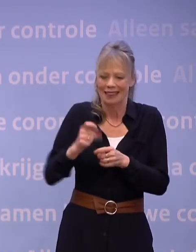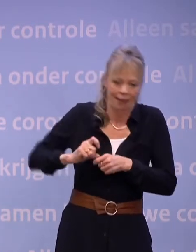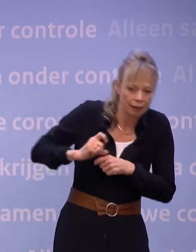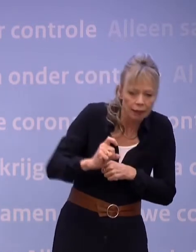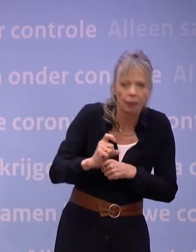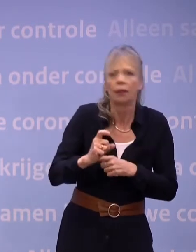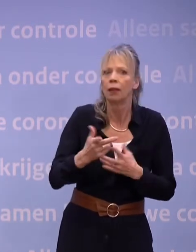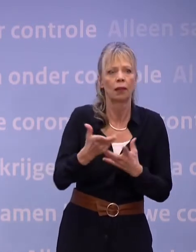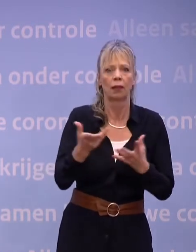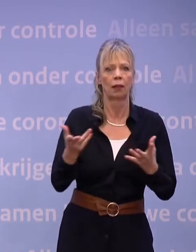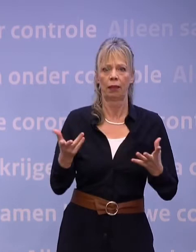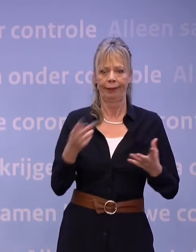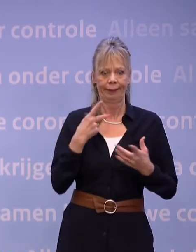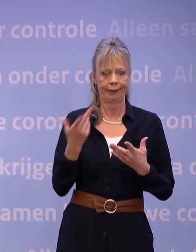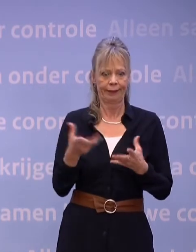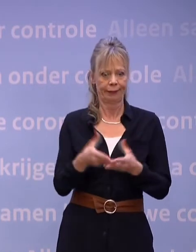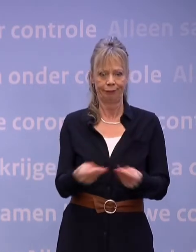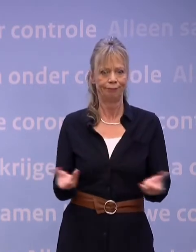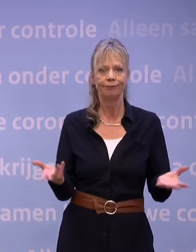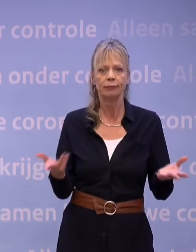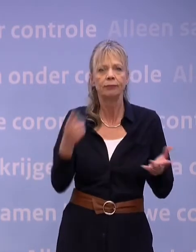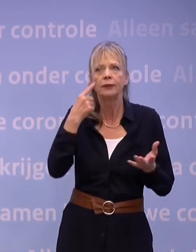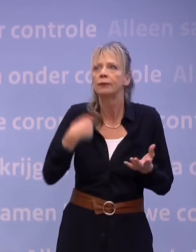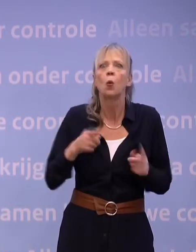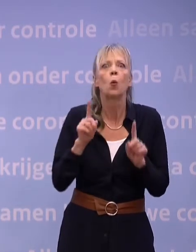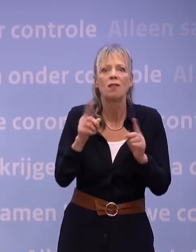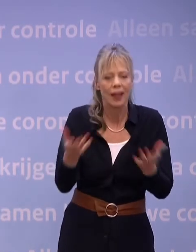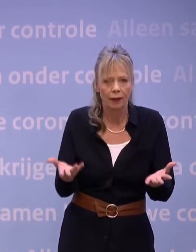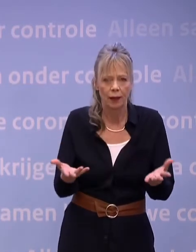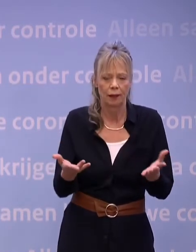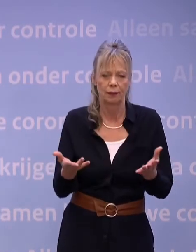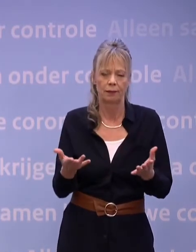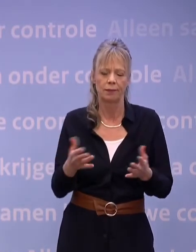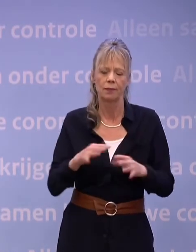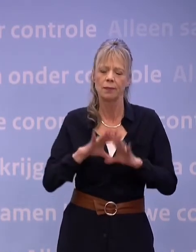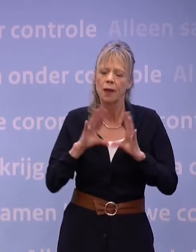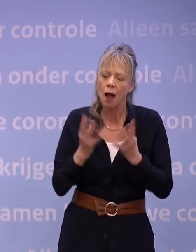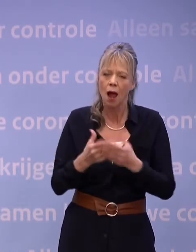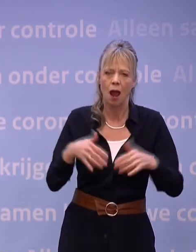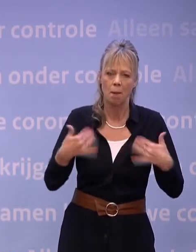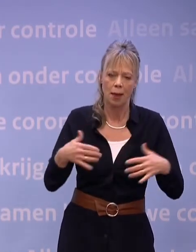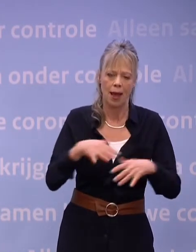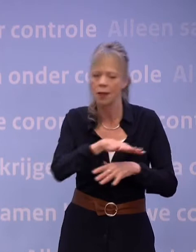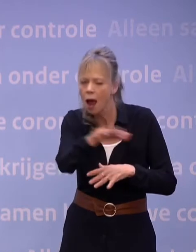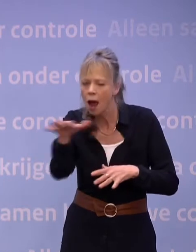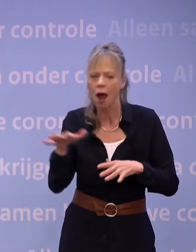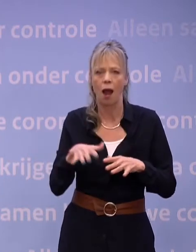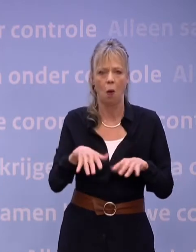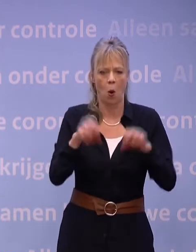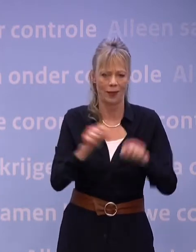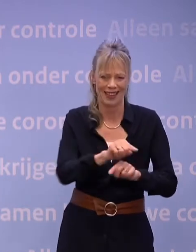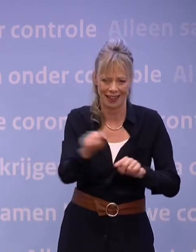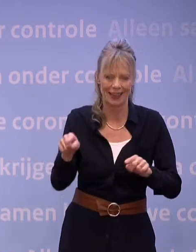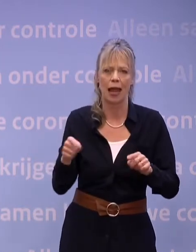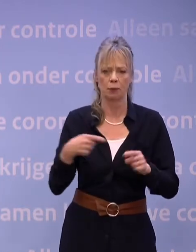...die niet meer weten hoe ze verder moeten. We kunnen niet alle pijn bij alle ondernemers wegnemen. Maar zeker